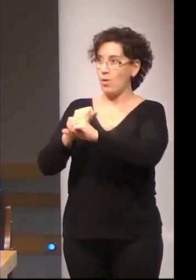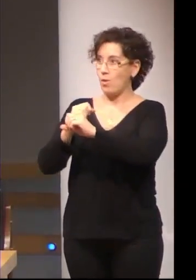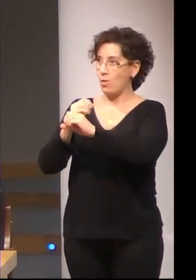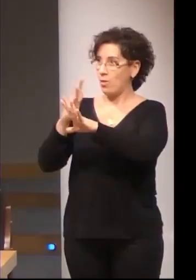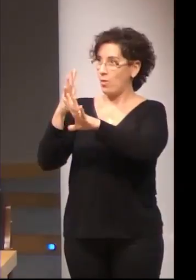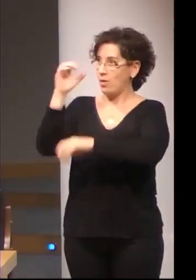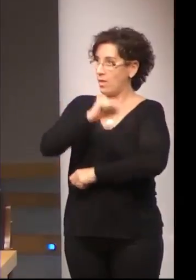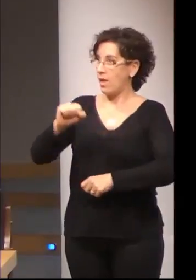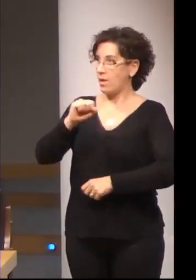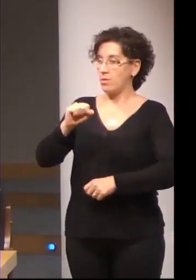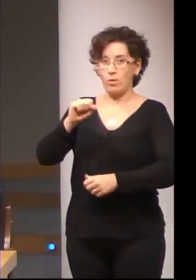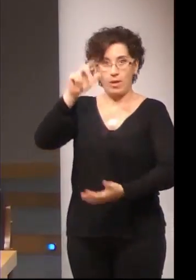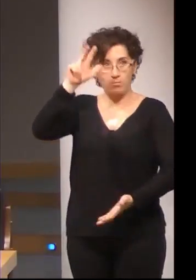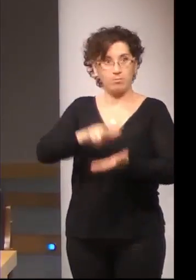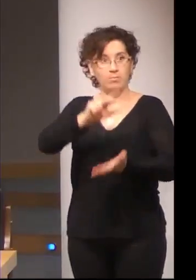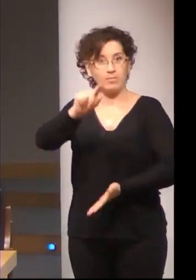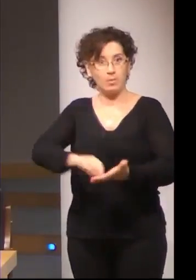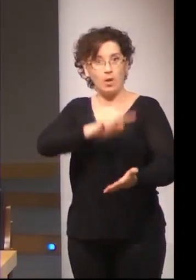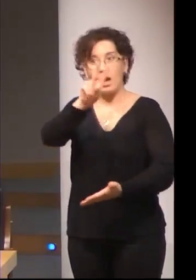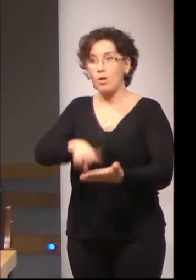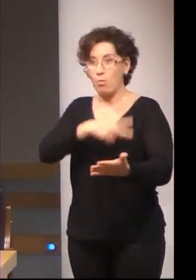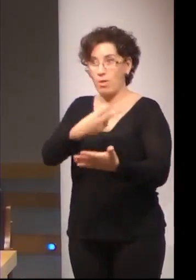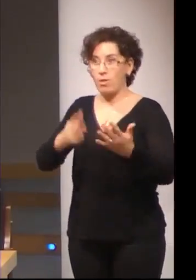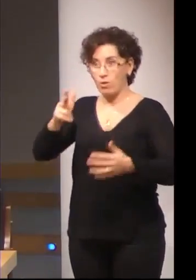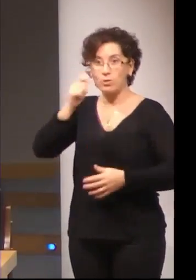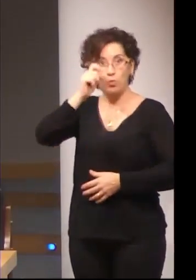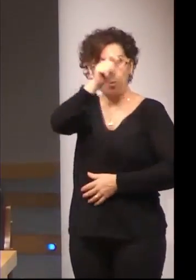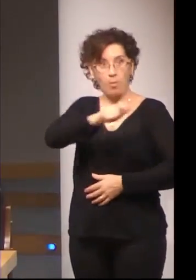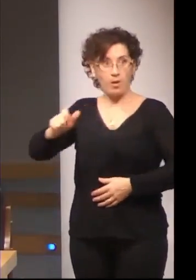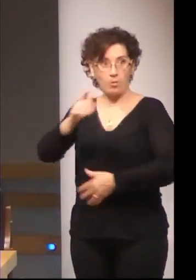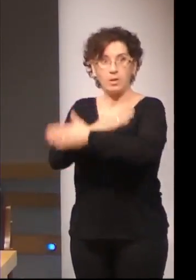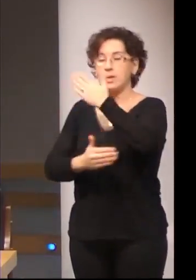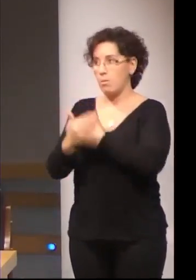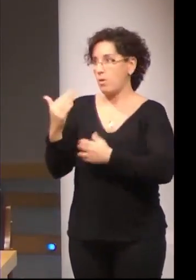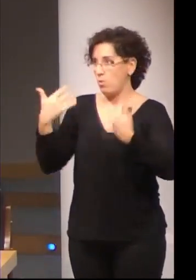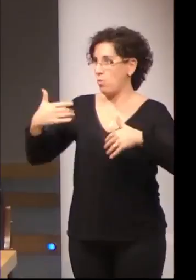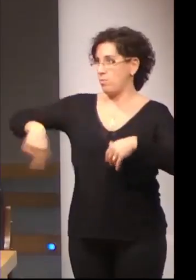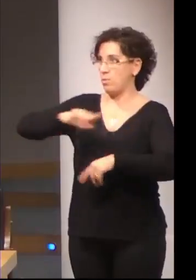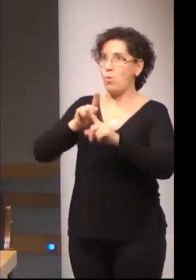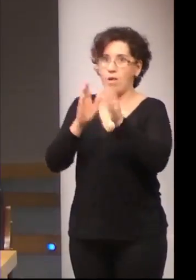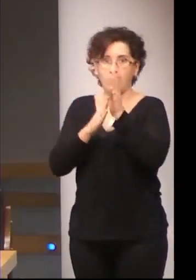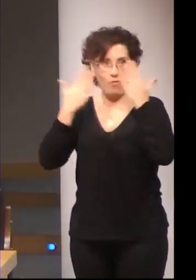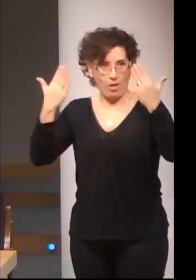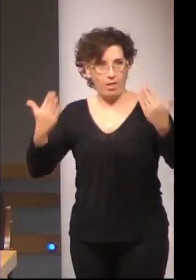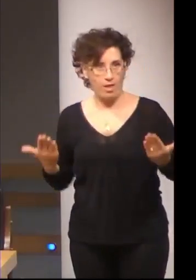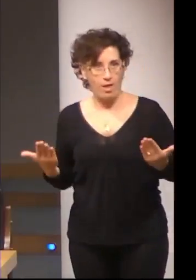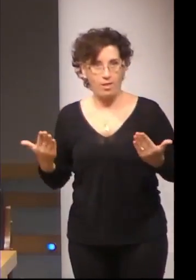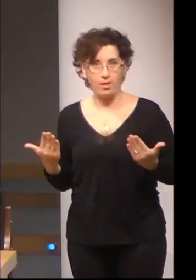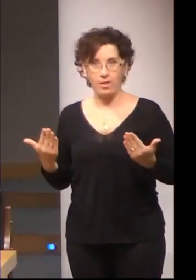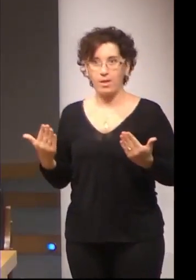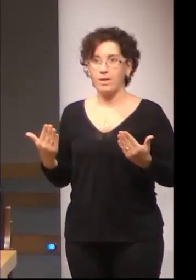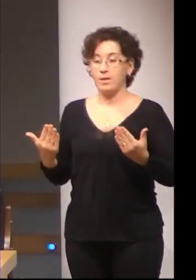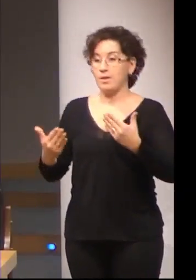Derechos Humanos para Personas con Discapacidad, aprobado por nuestro país, y su protocolo